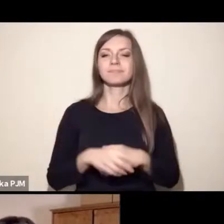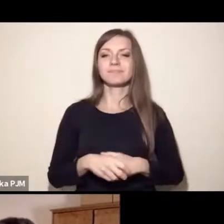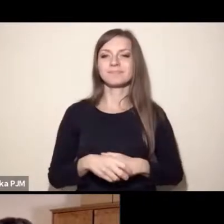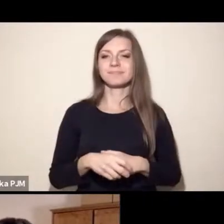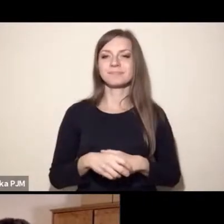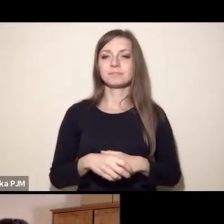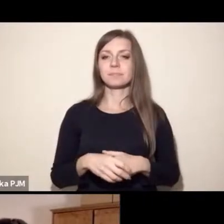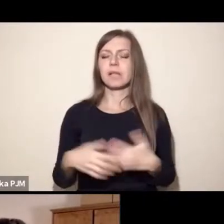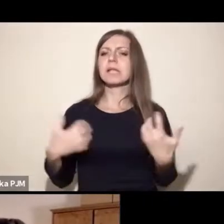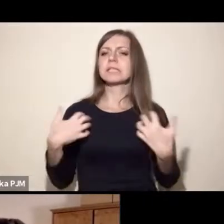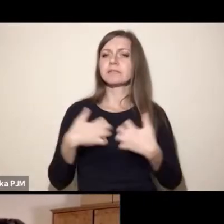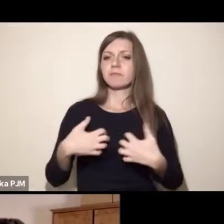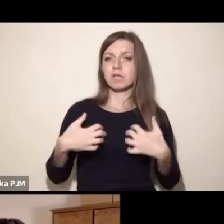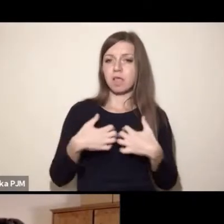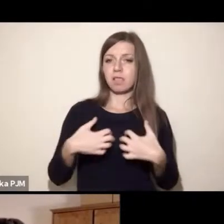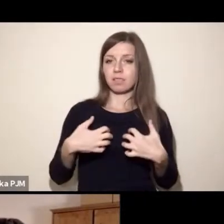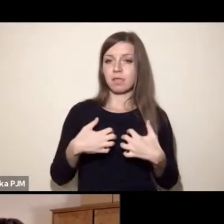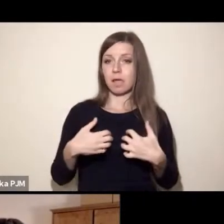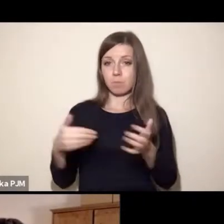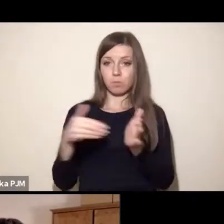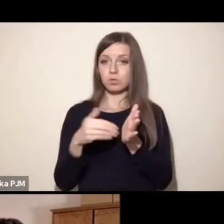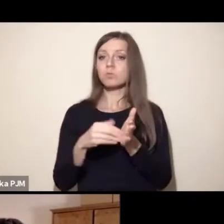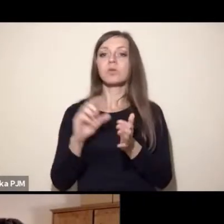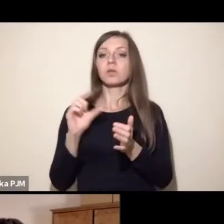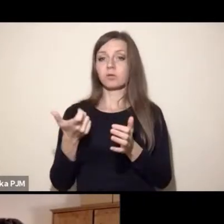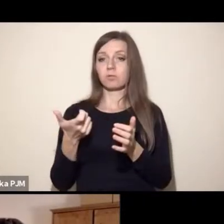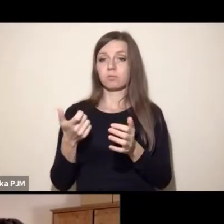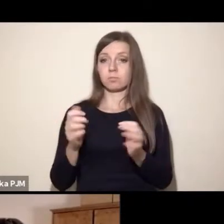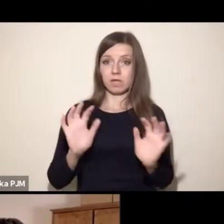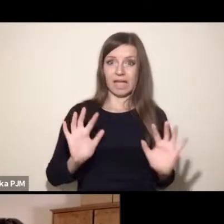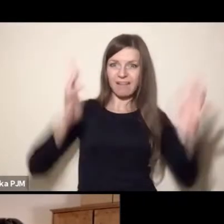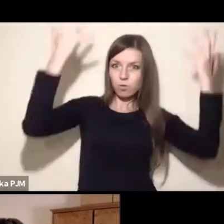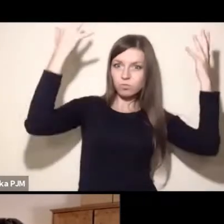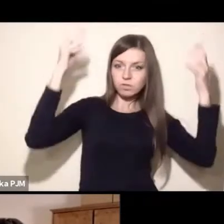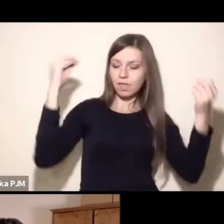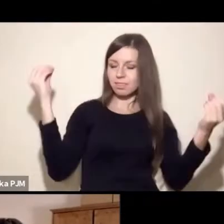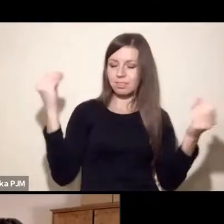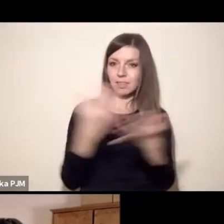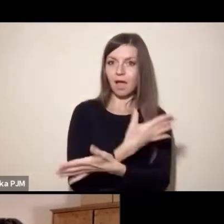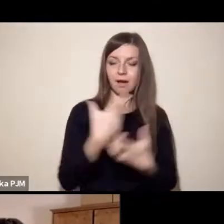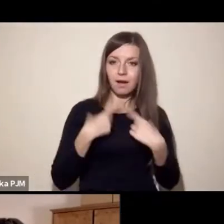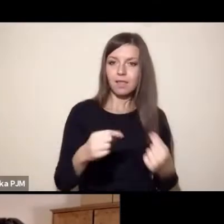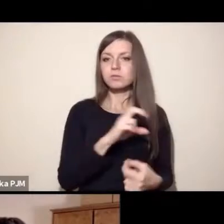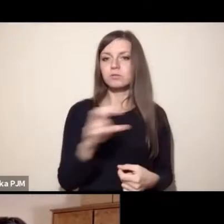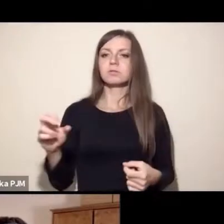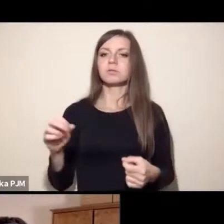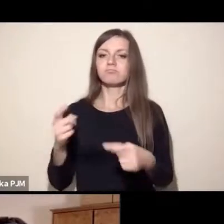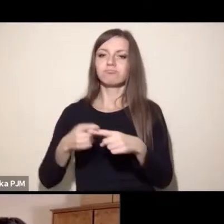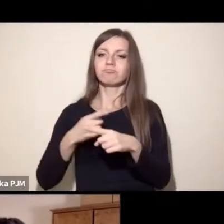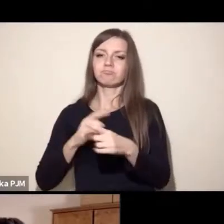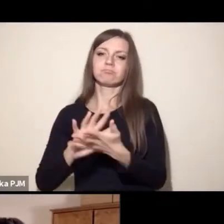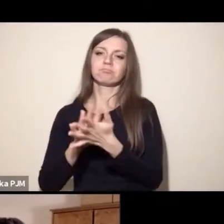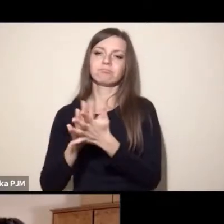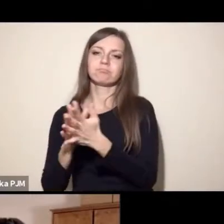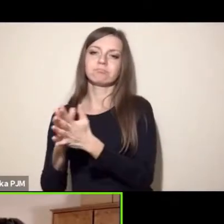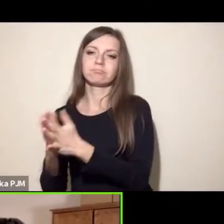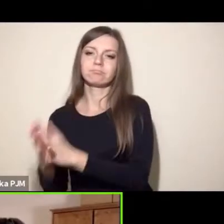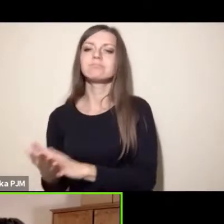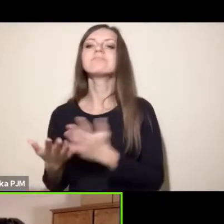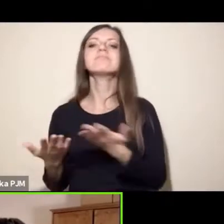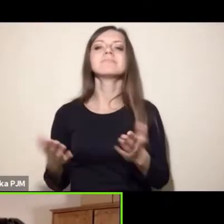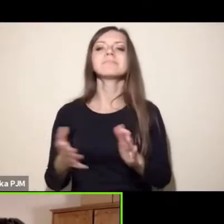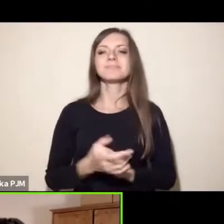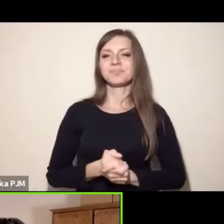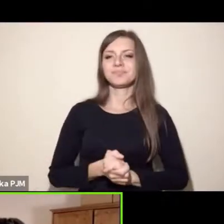zwierzęta pozaludzkie potrzebują rewolucji czy ewolucji w zielonej transformacji? Wirtualna scena jest